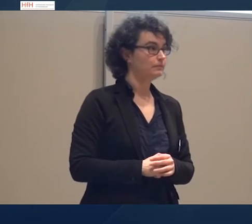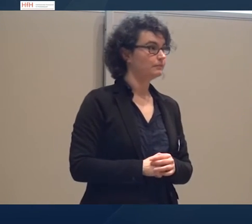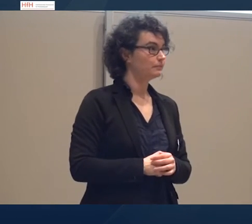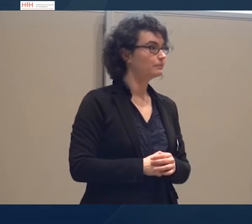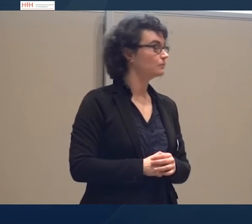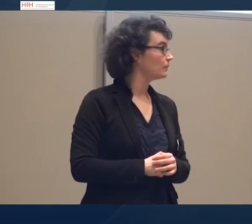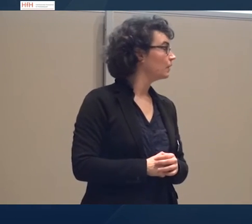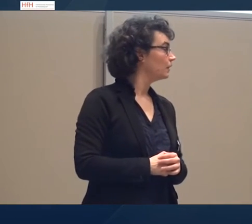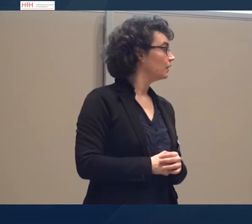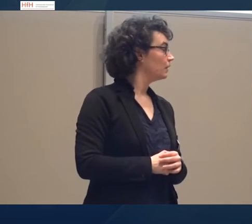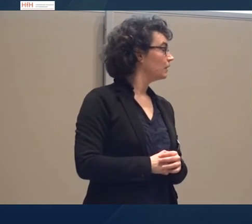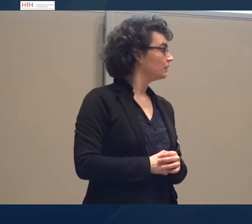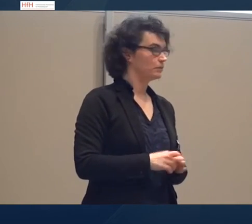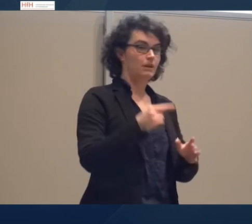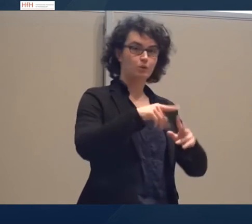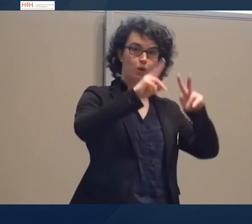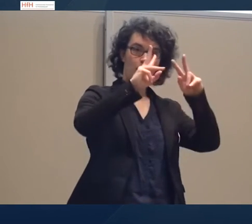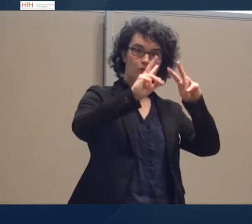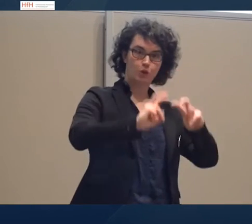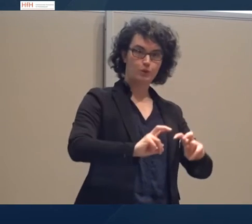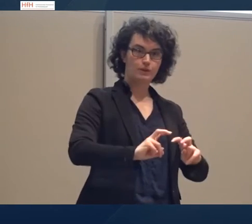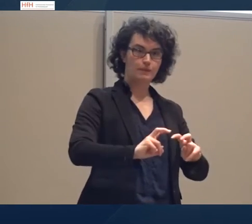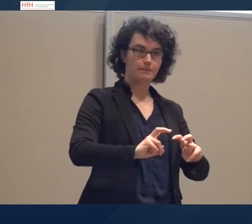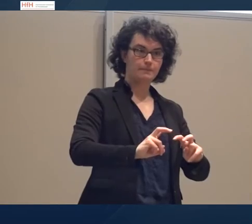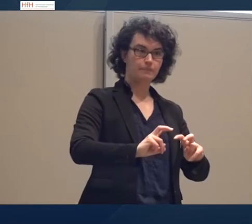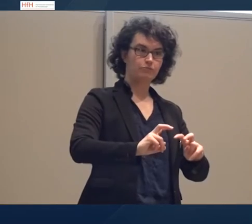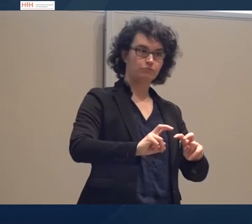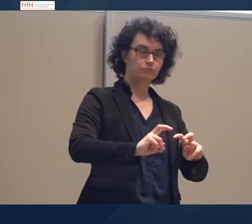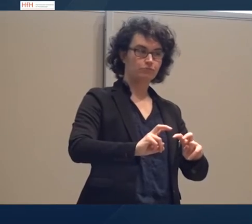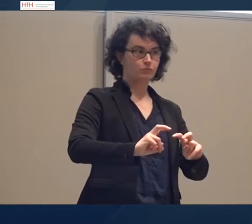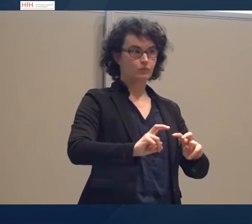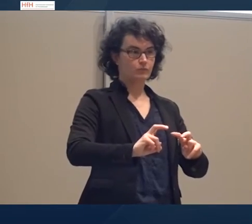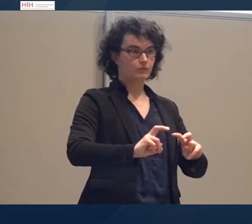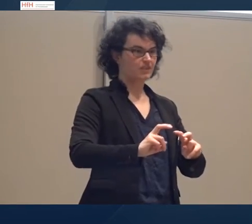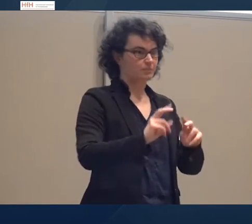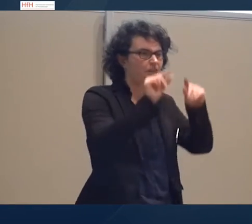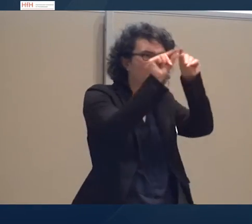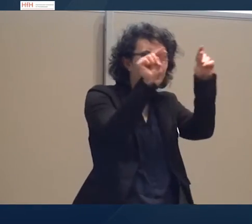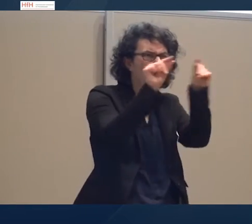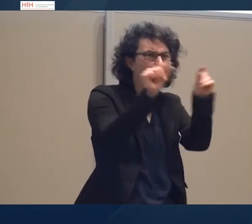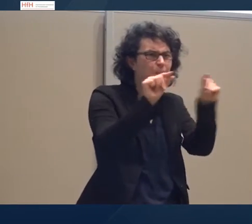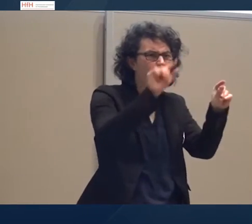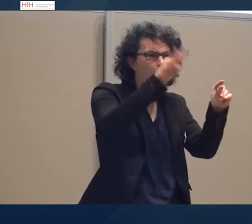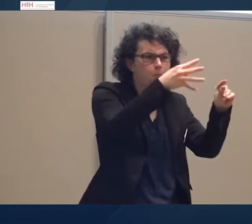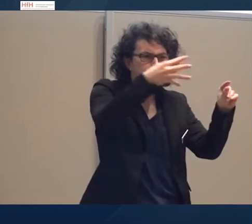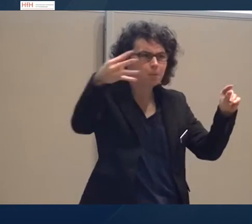Durch diese Analyse sind wir, das ist jetzt sehr klein, ich weiss, es soll Ihnen einen Eindruck geben,